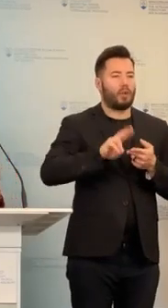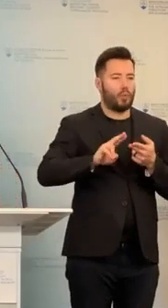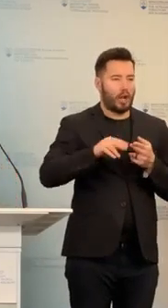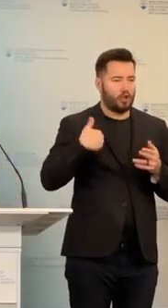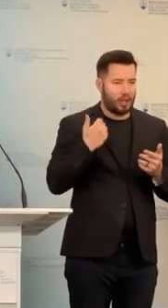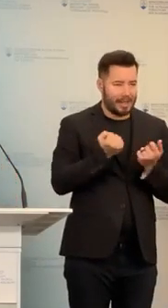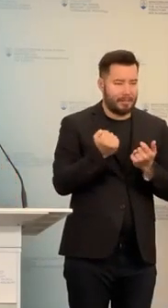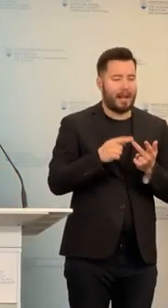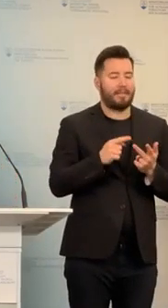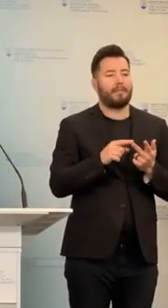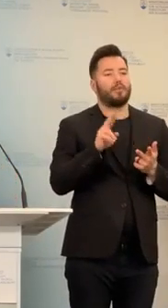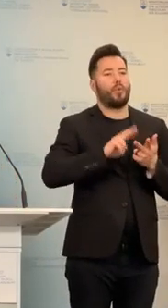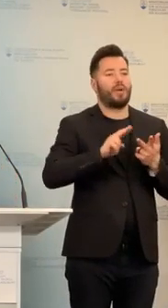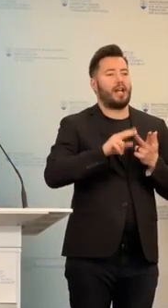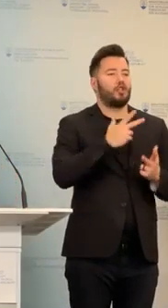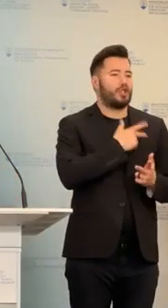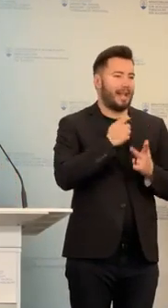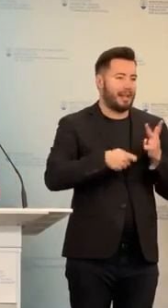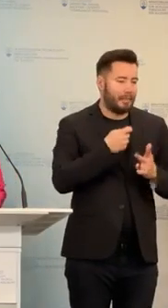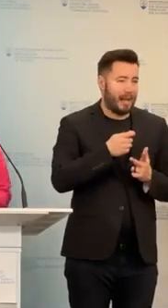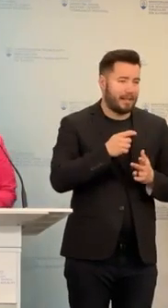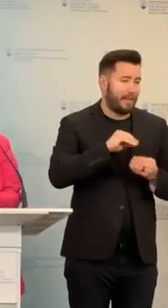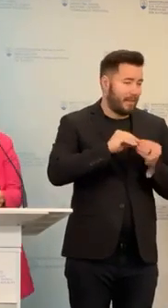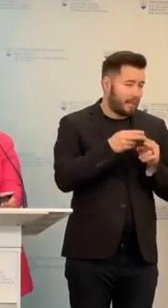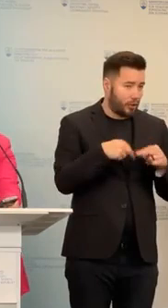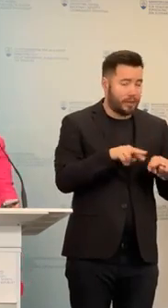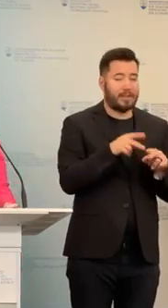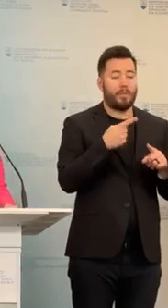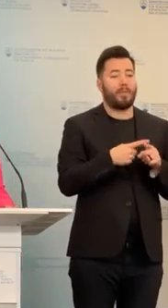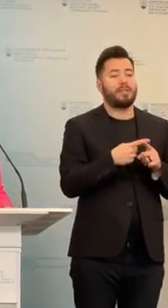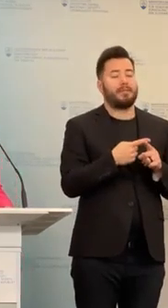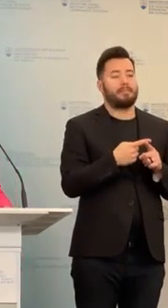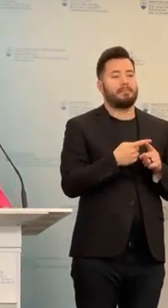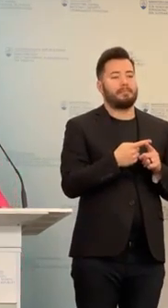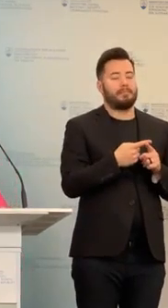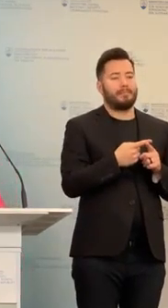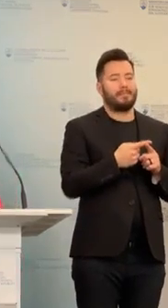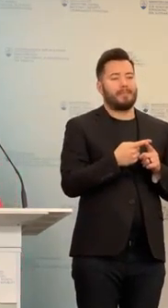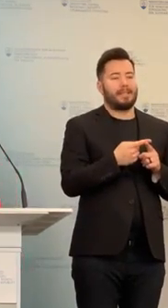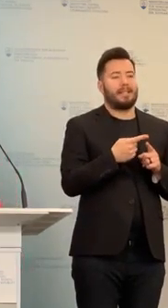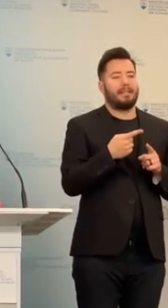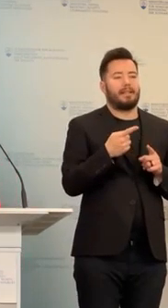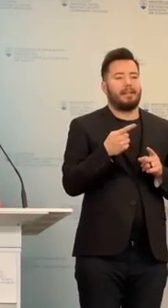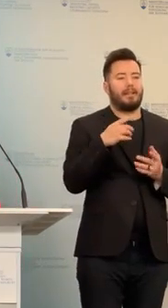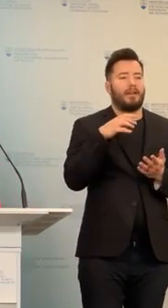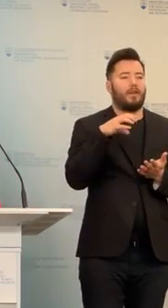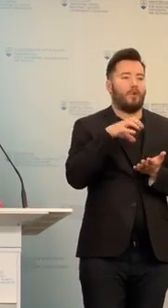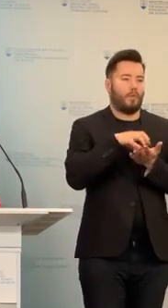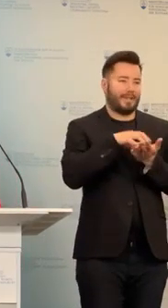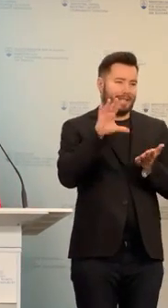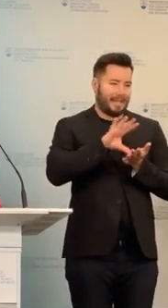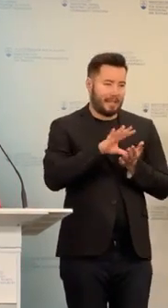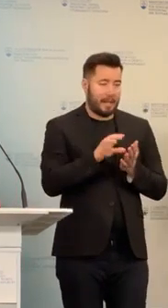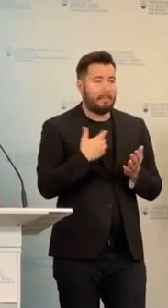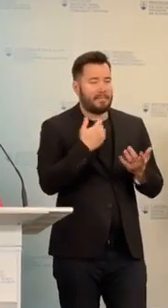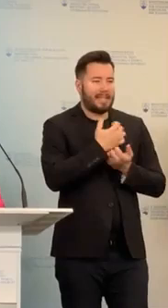centrami úradných práce, sociálnych vecí a rodiny, s ktorými sa v rámci okresov snažíme síčevať a spoločnými